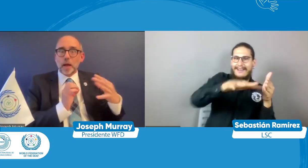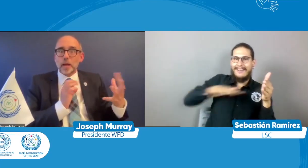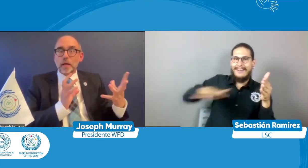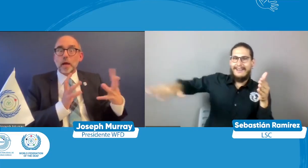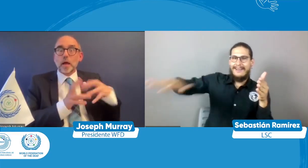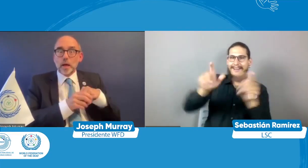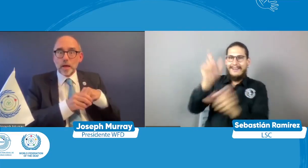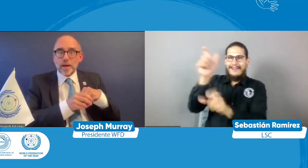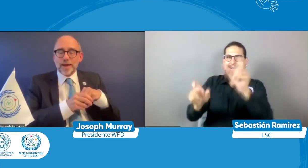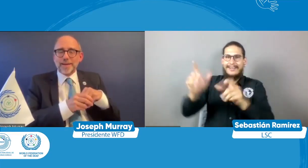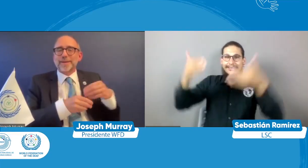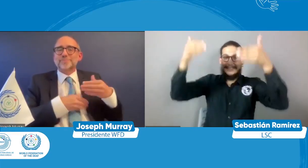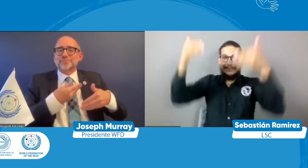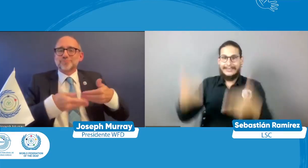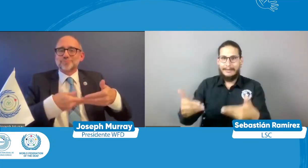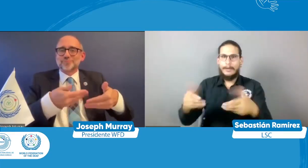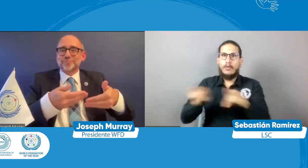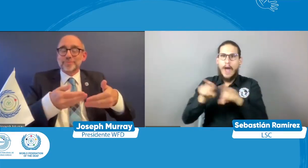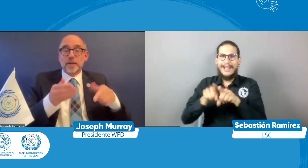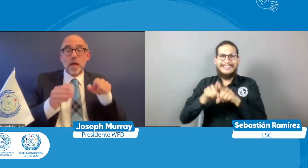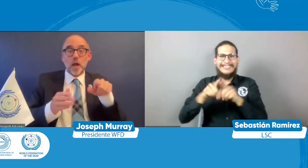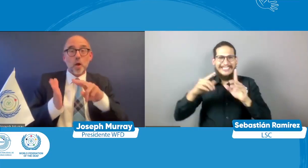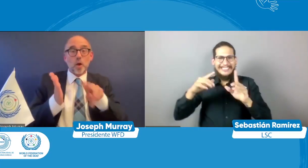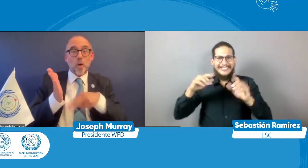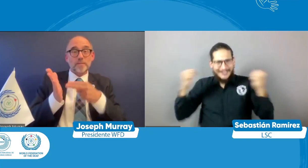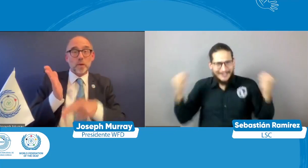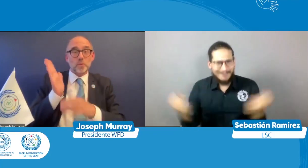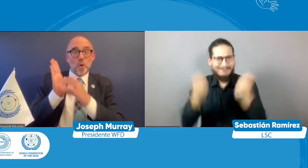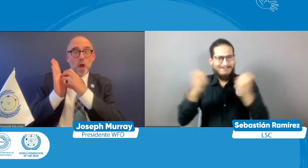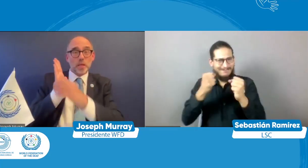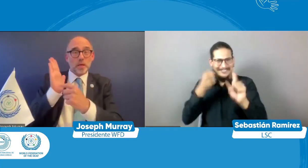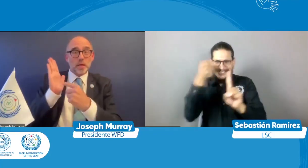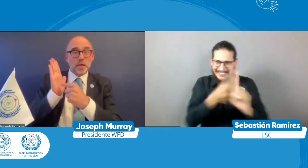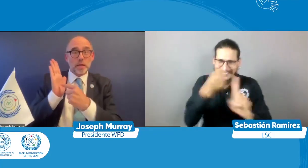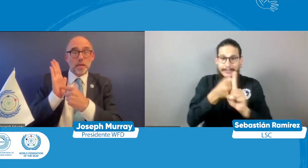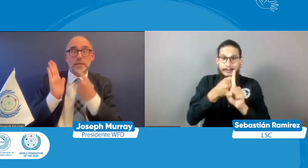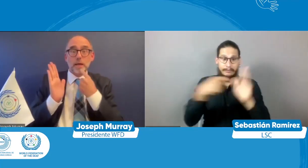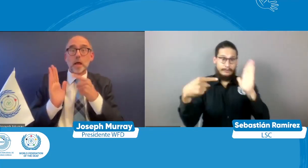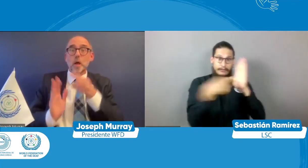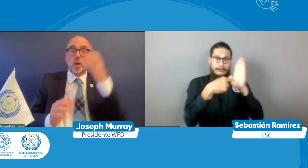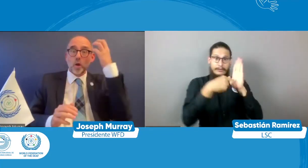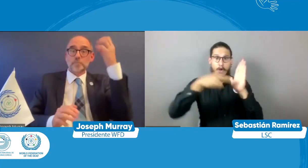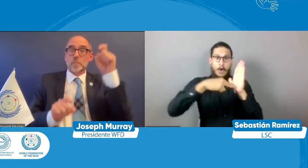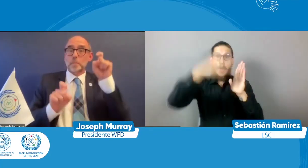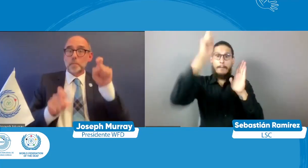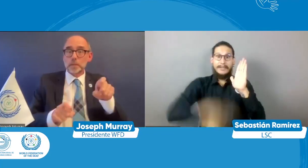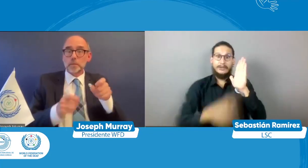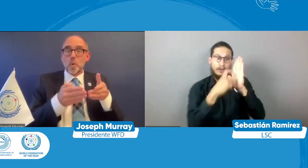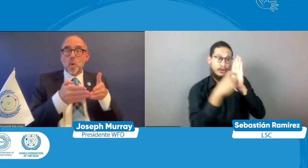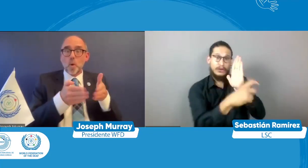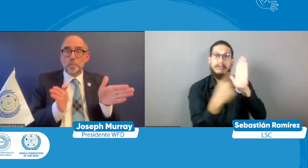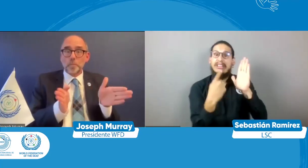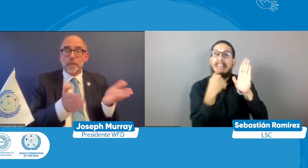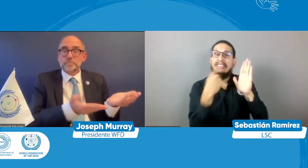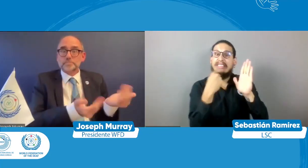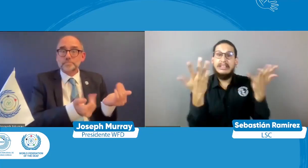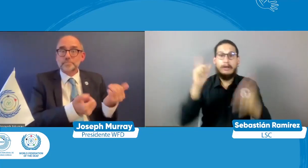deben recibir pues todos los consejos y las necesidades de las personas con discapacidad